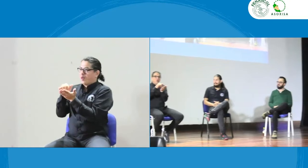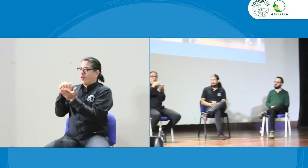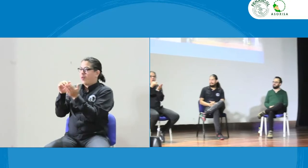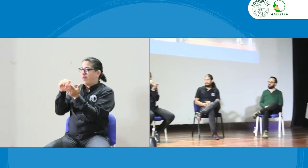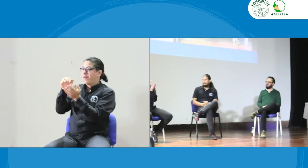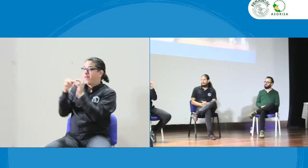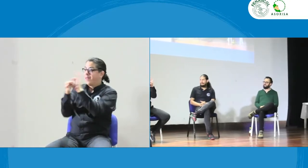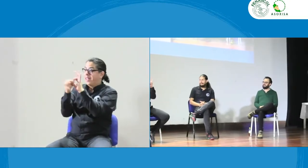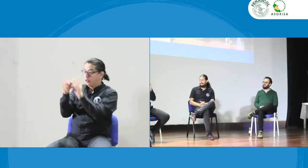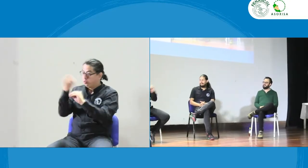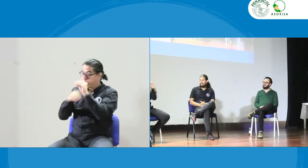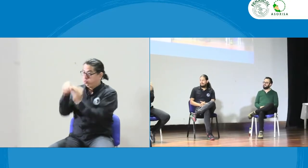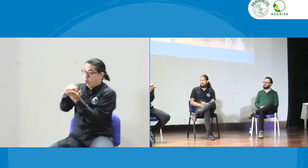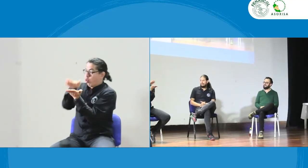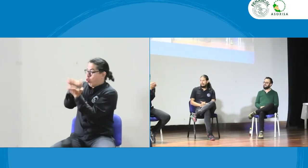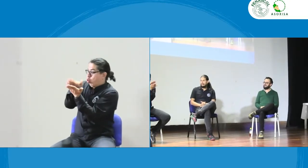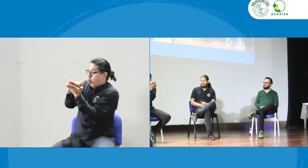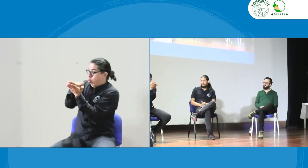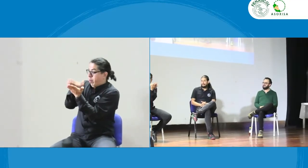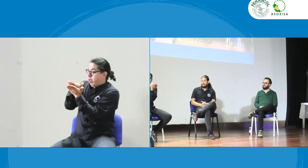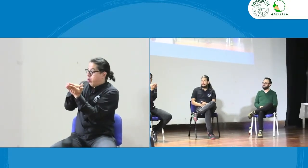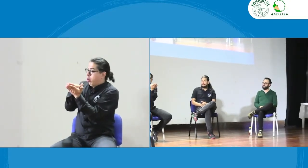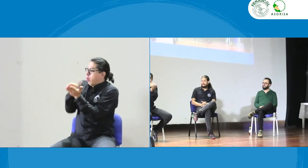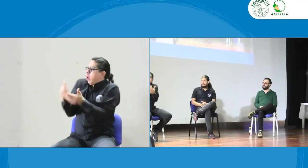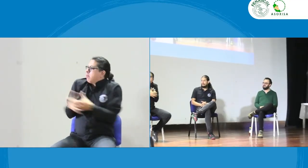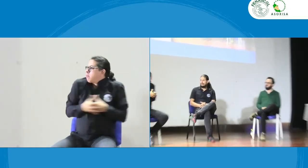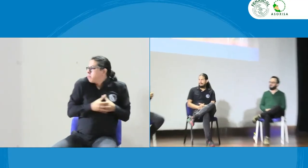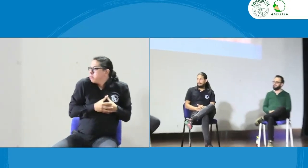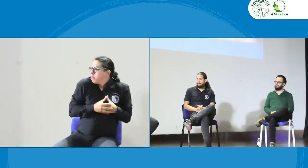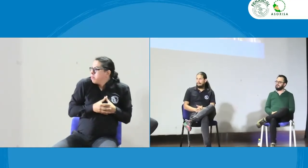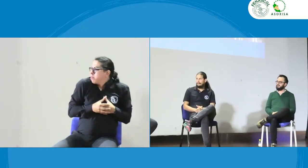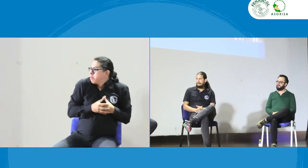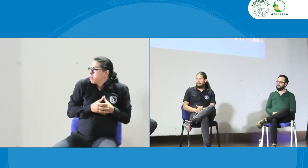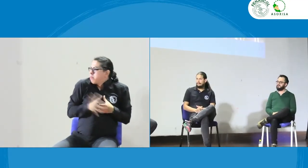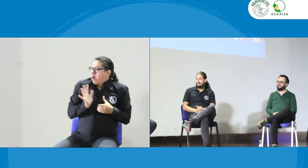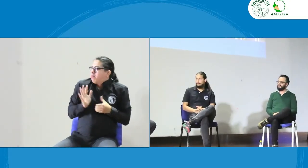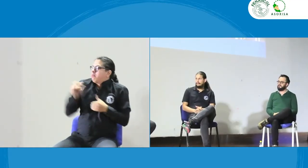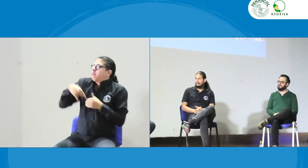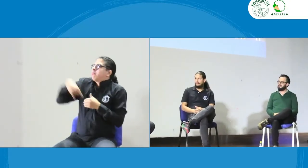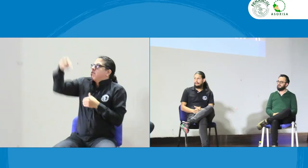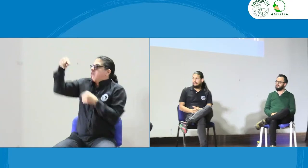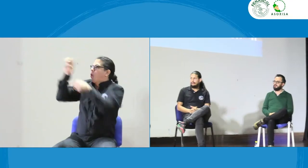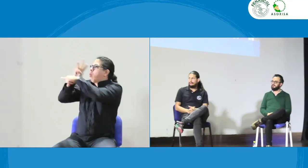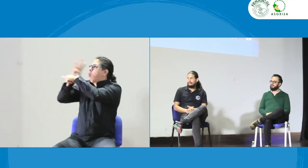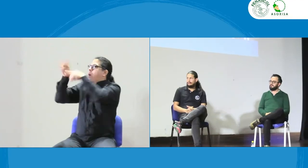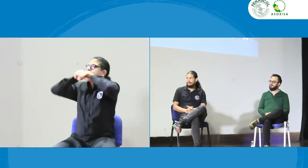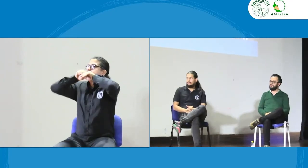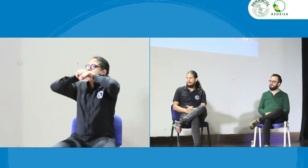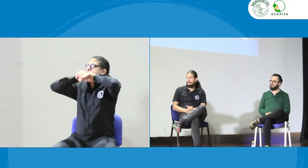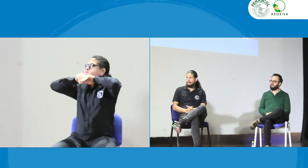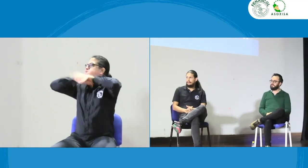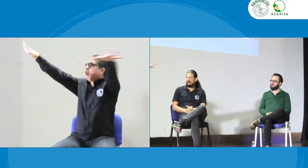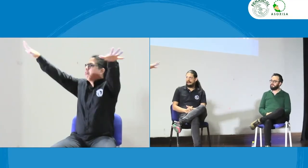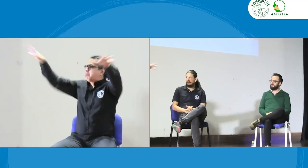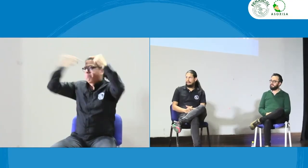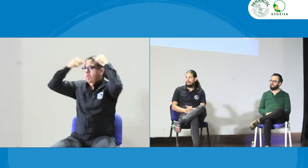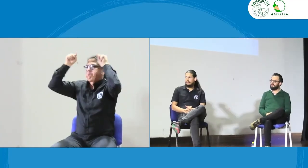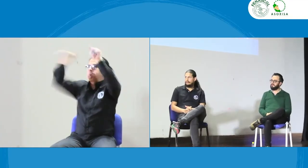entonces desde FENASCOL cuando se hizo el documento no fue de manera privada